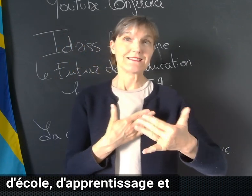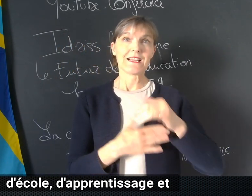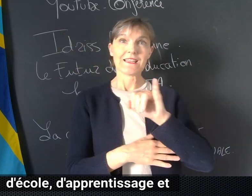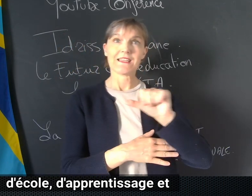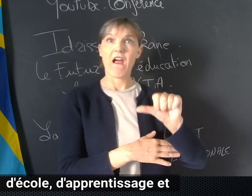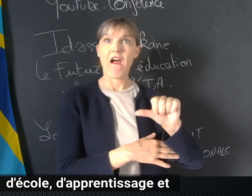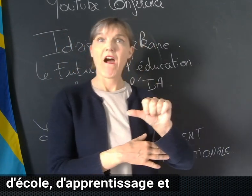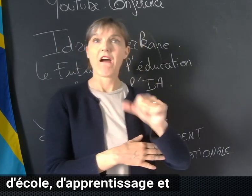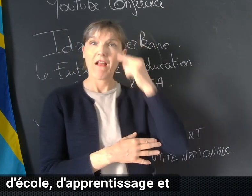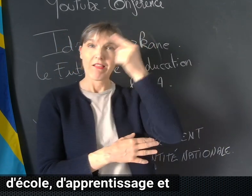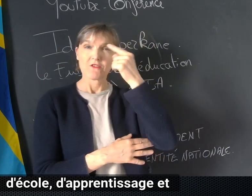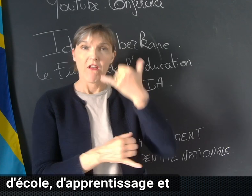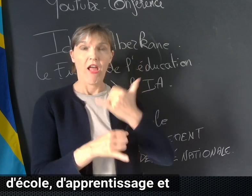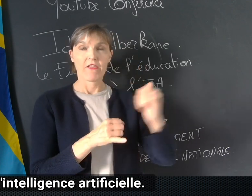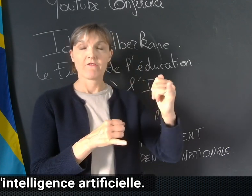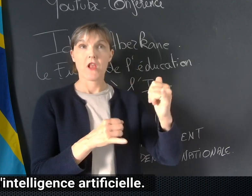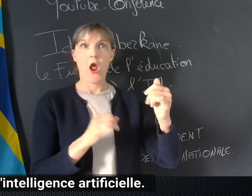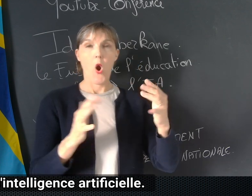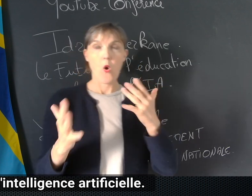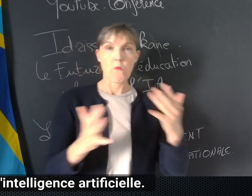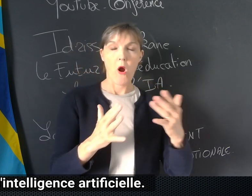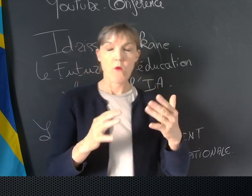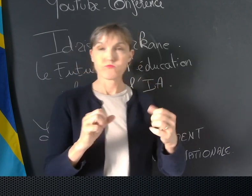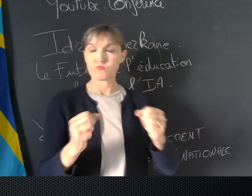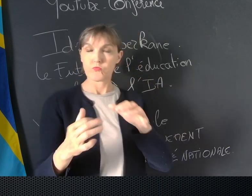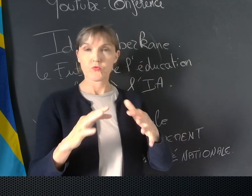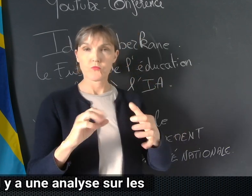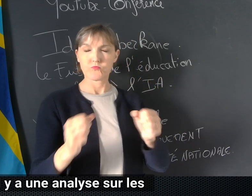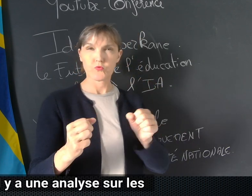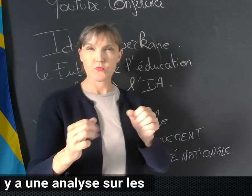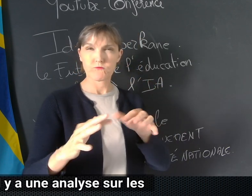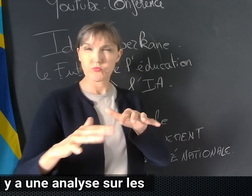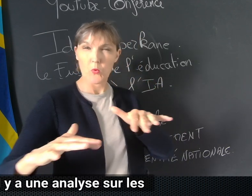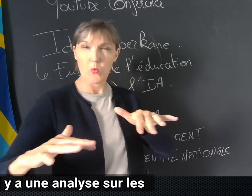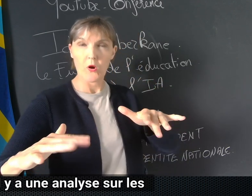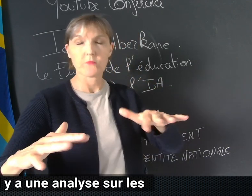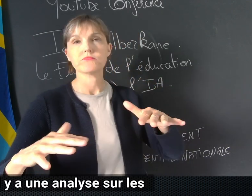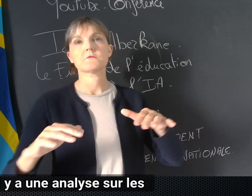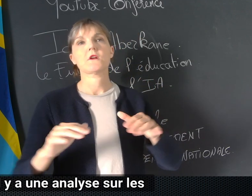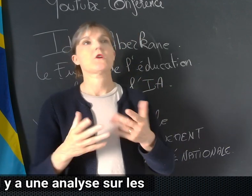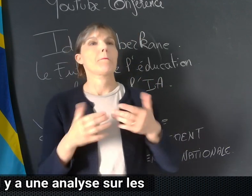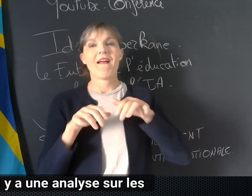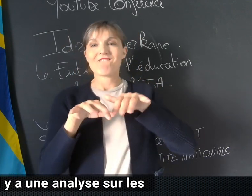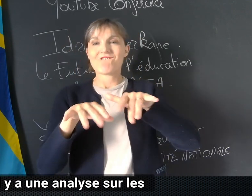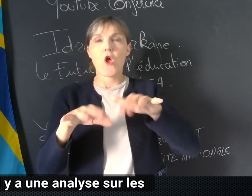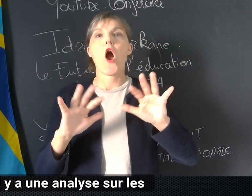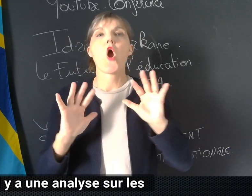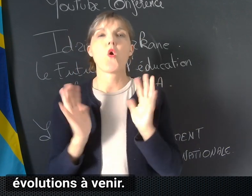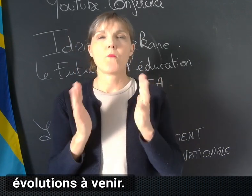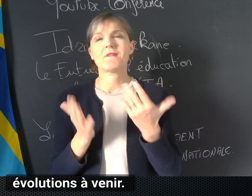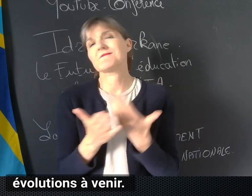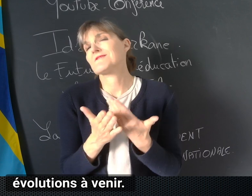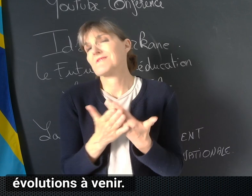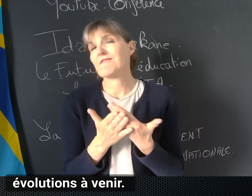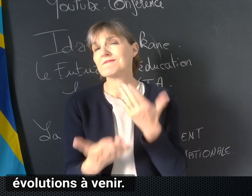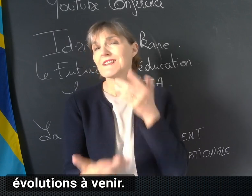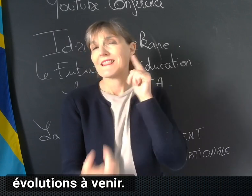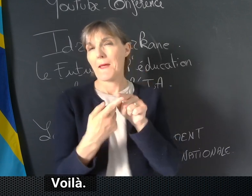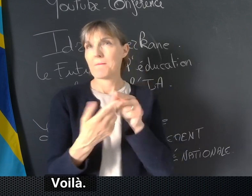et d'intelligence artificielle. Et il y a une analyse sur les évolutions à venir. Voilà,